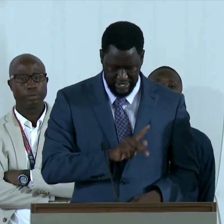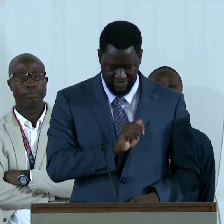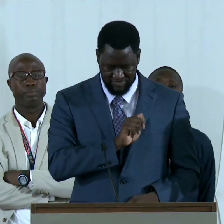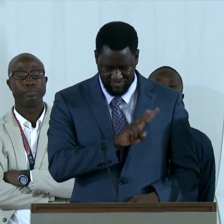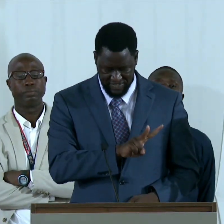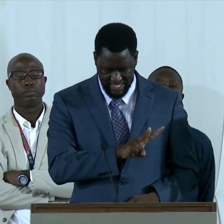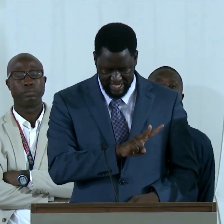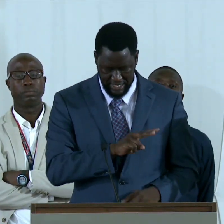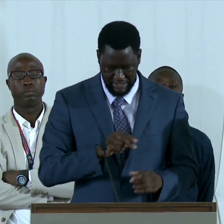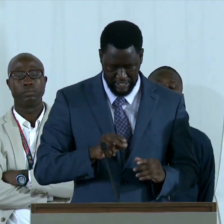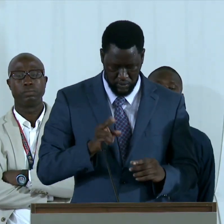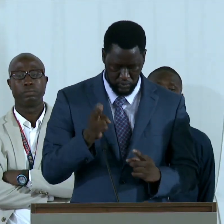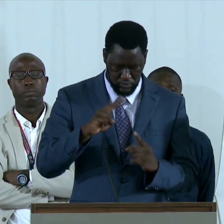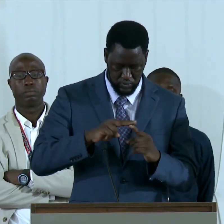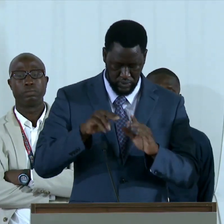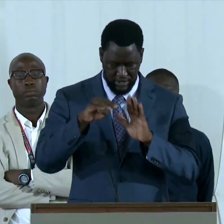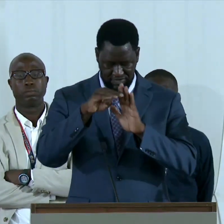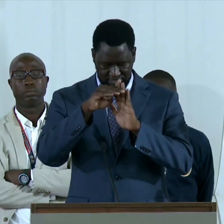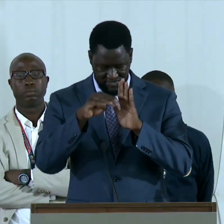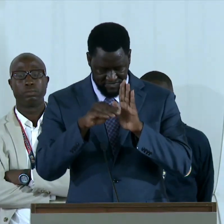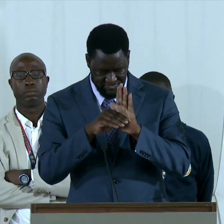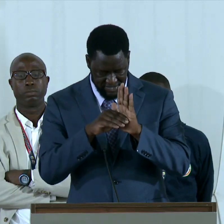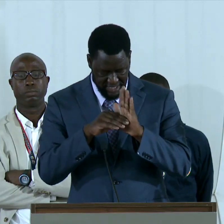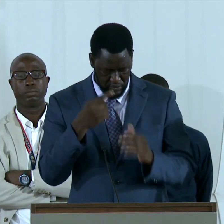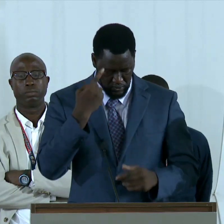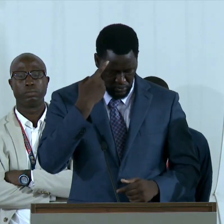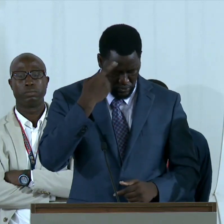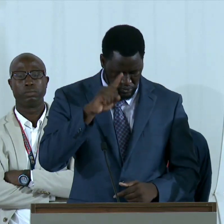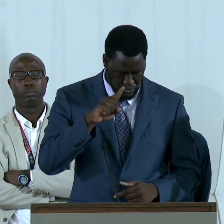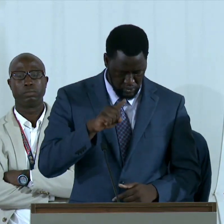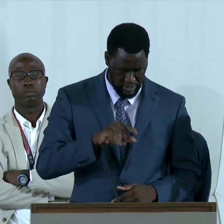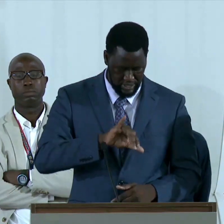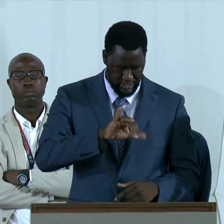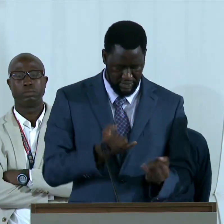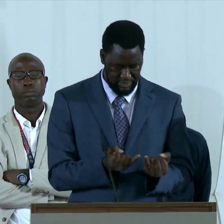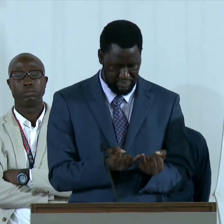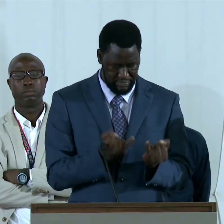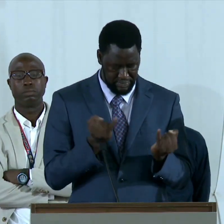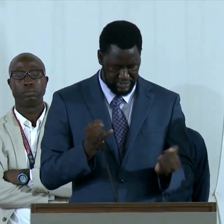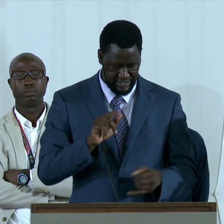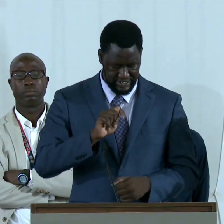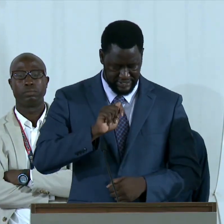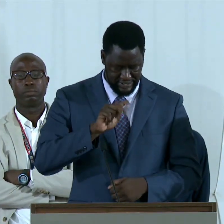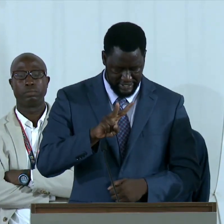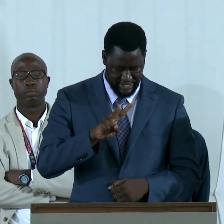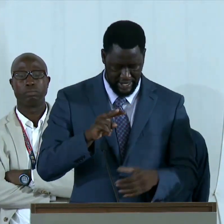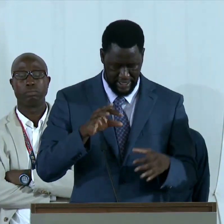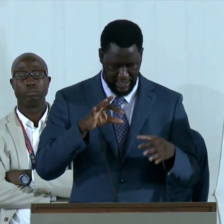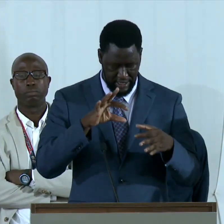à la télévision, au moins pour le journal télévisé,